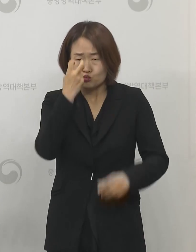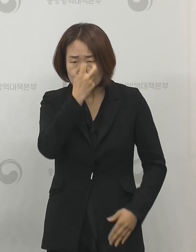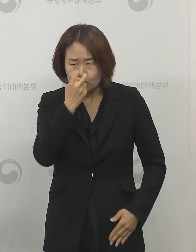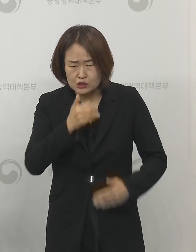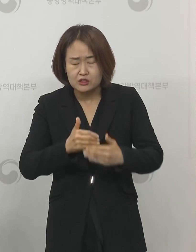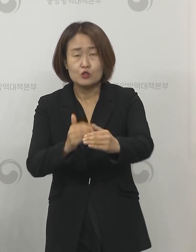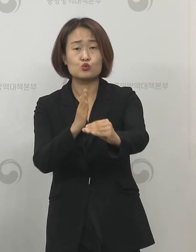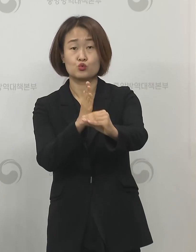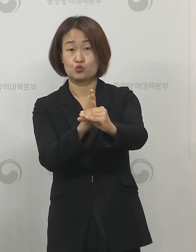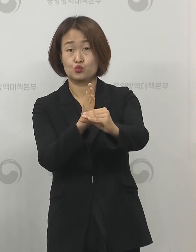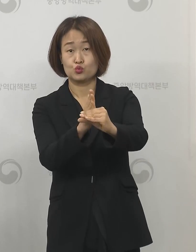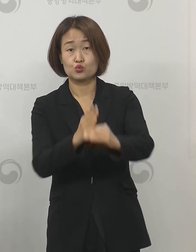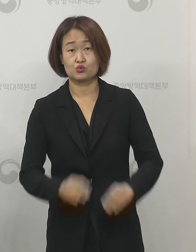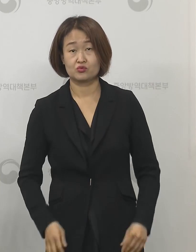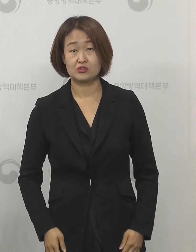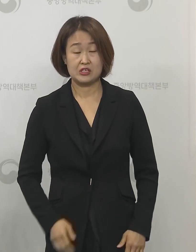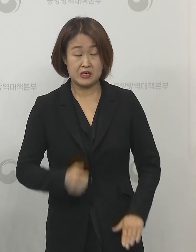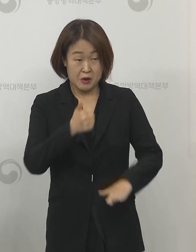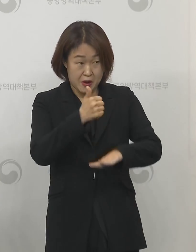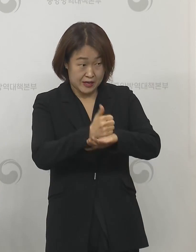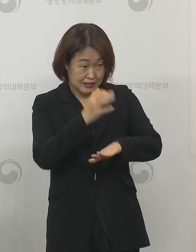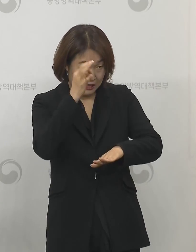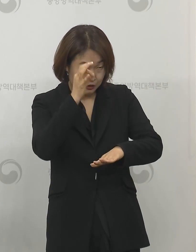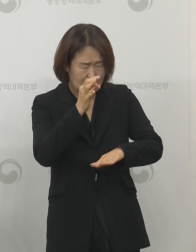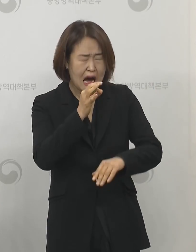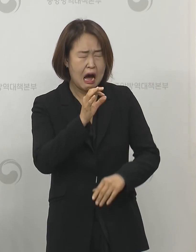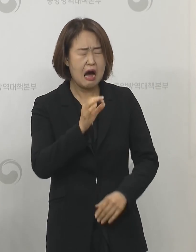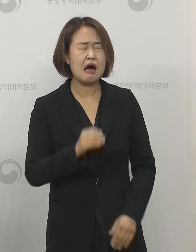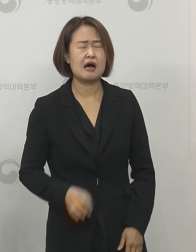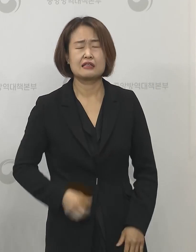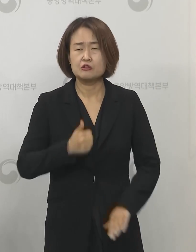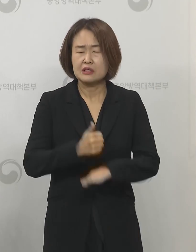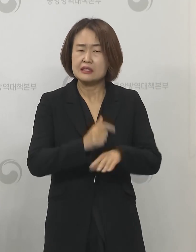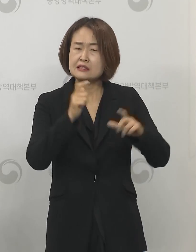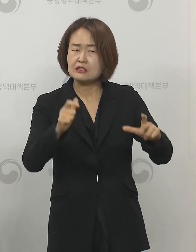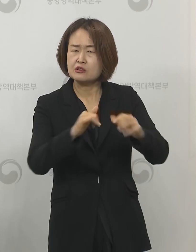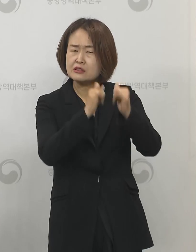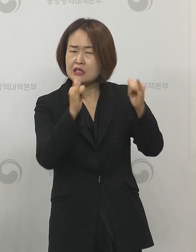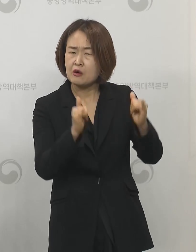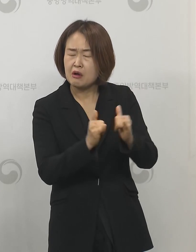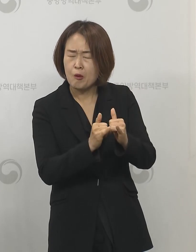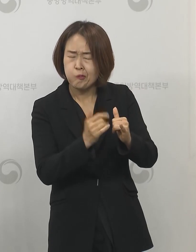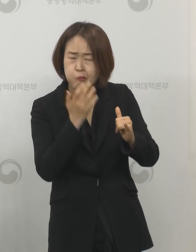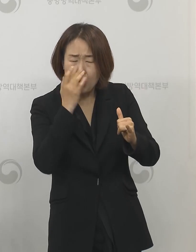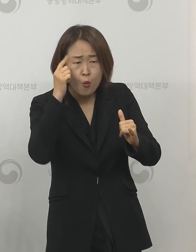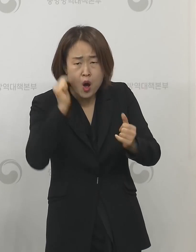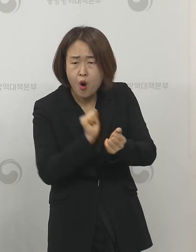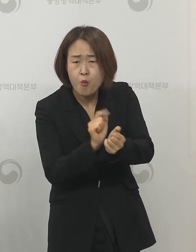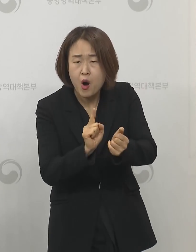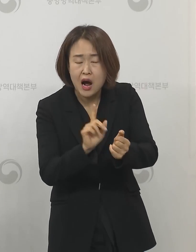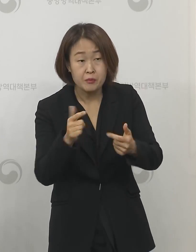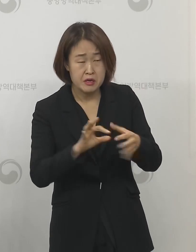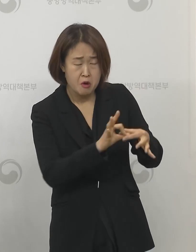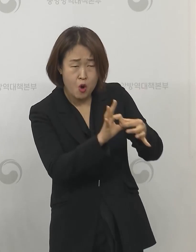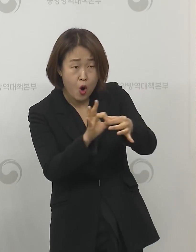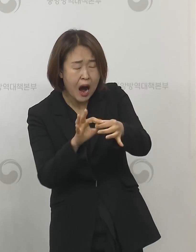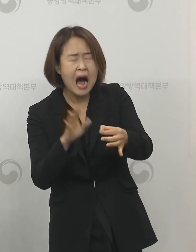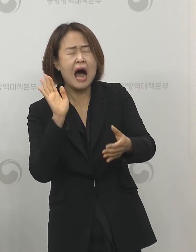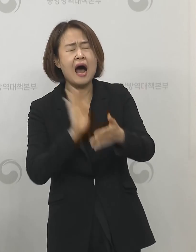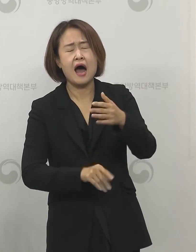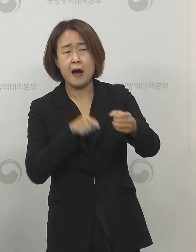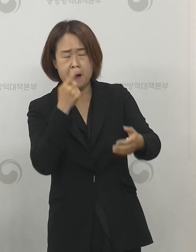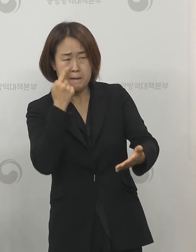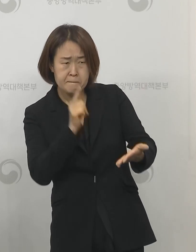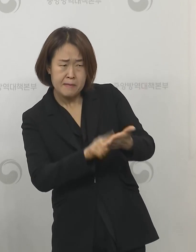조사 결과를 해봐야 이게 지역사회의 원인 불명일지 아니면 뭔가 연결고리를 찾을 수 있을지는